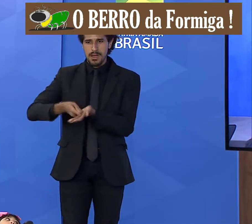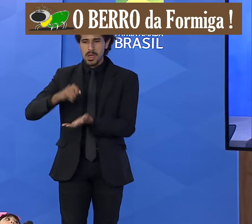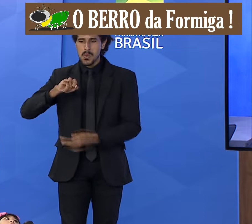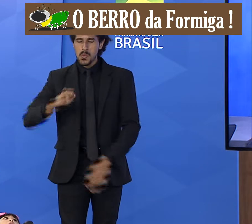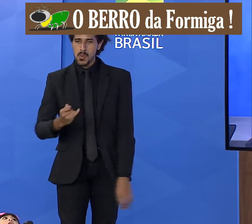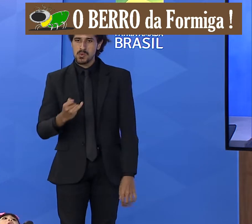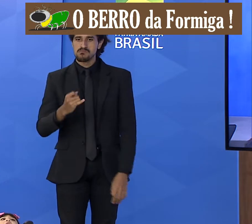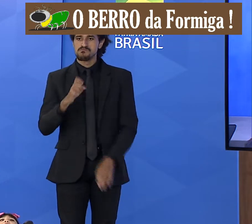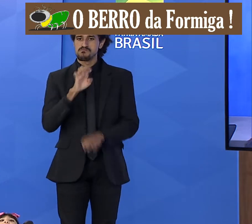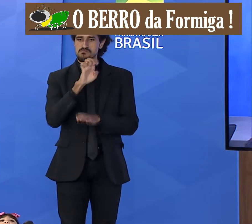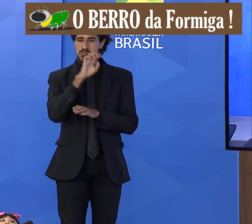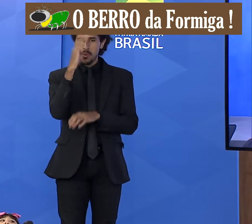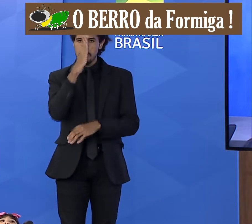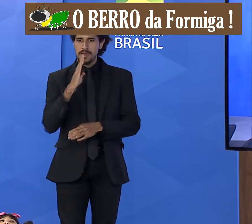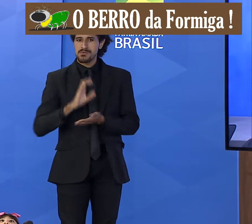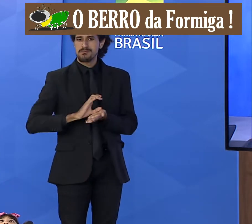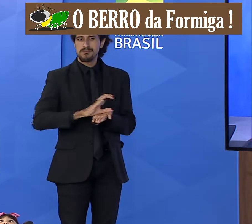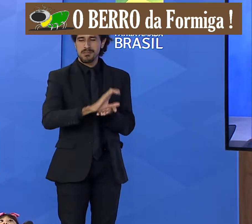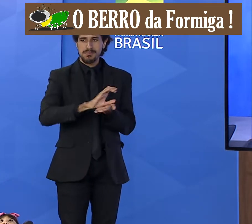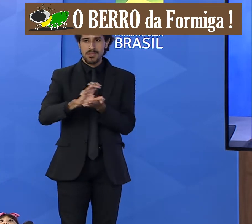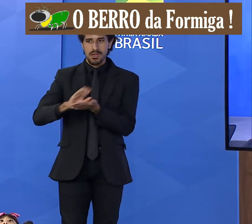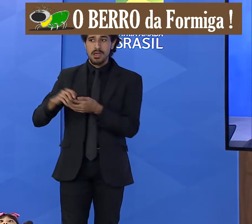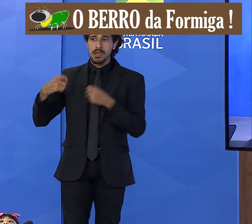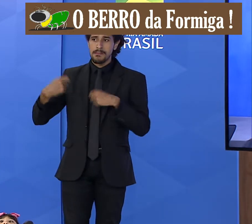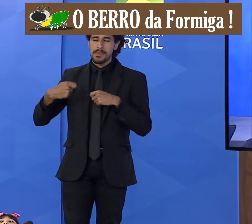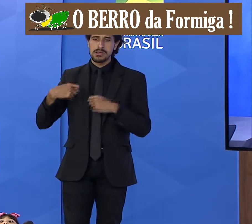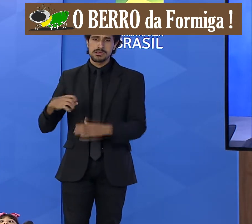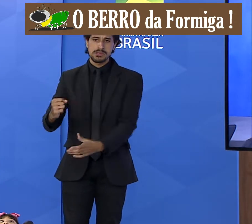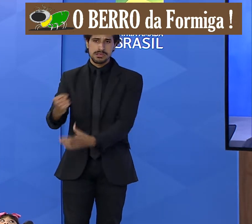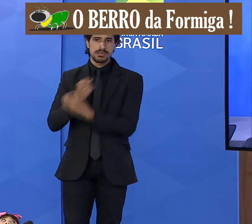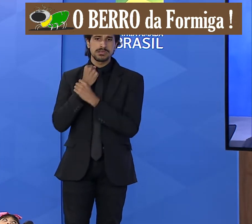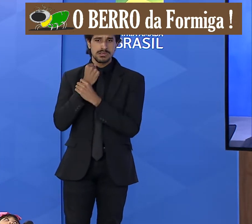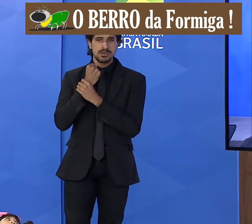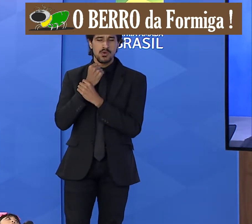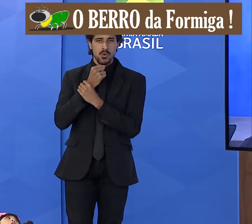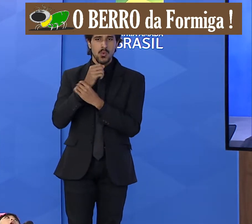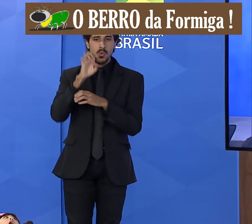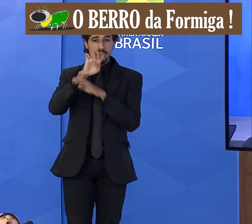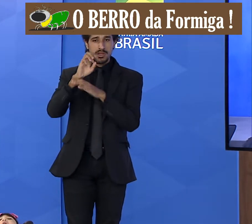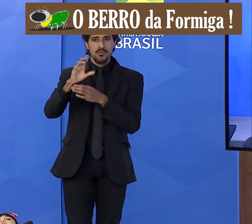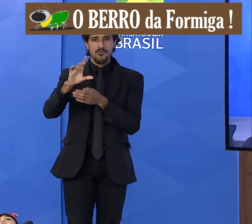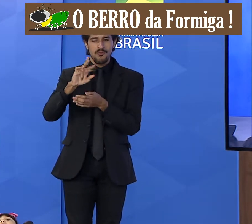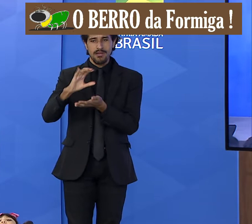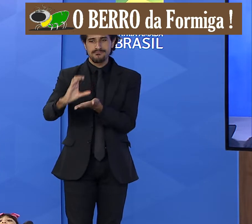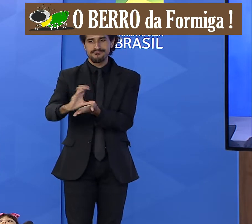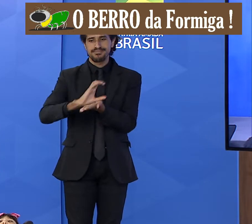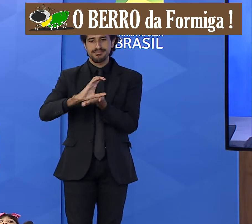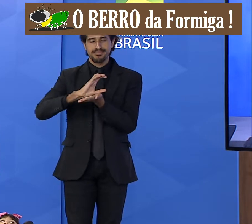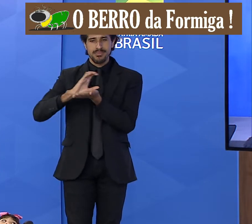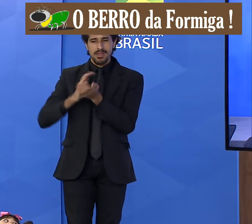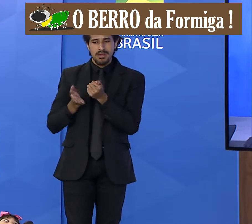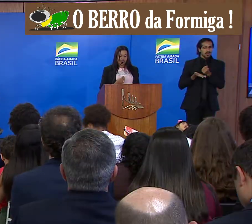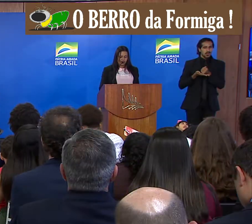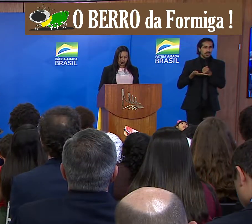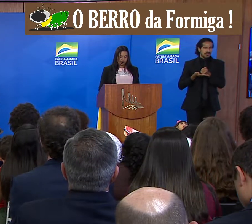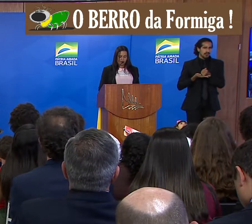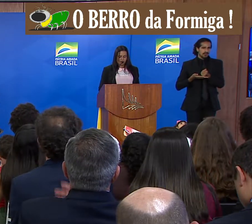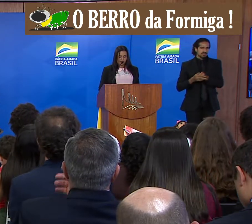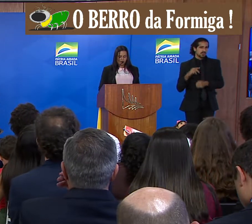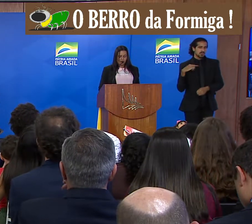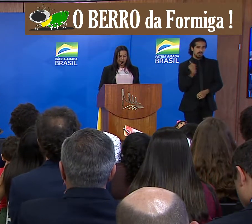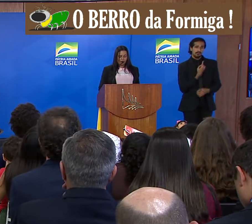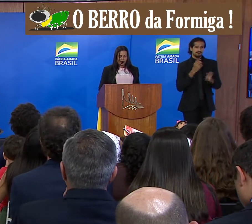temos que ter o mínimo de asseguração de que o estado retribuirá nos mínimos quesitos a nós cidadãos